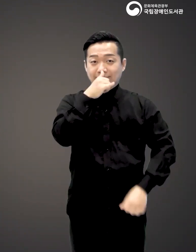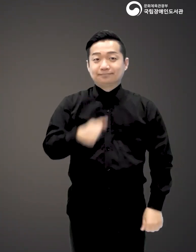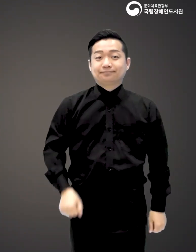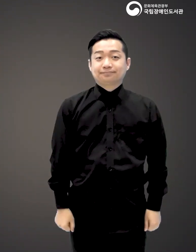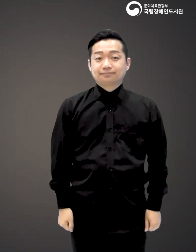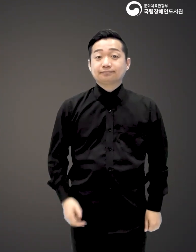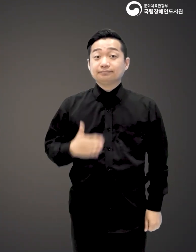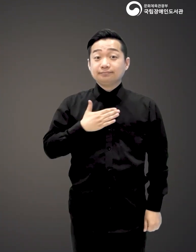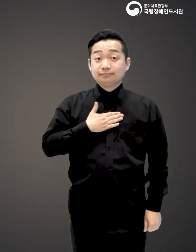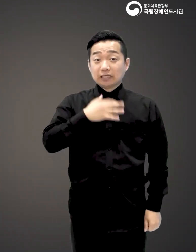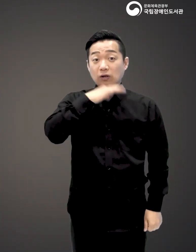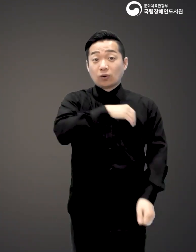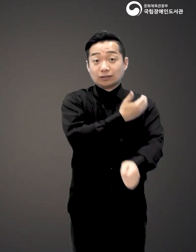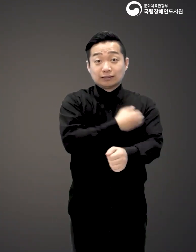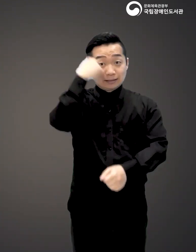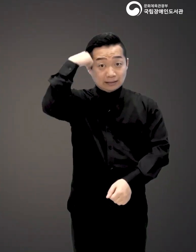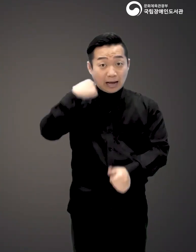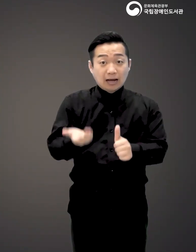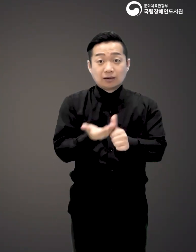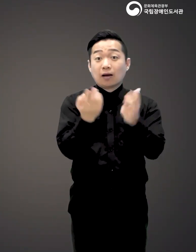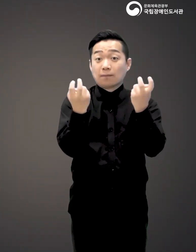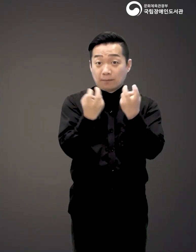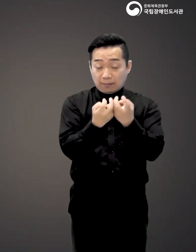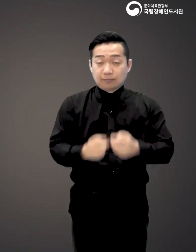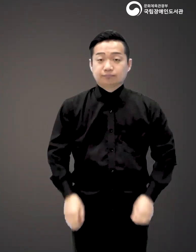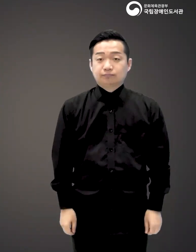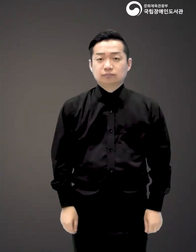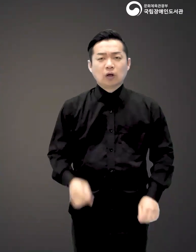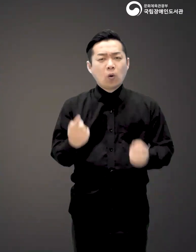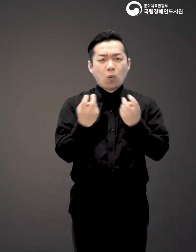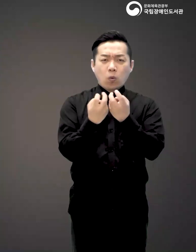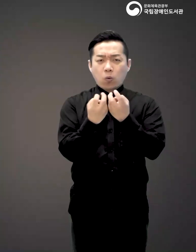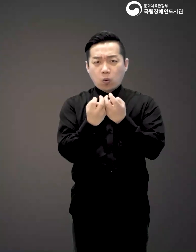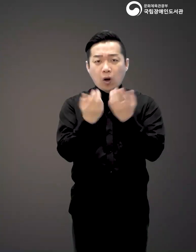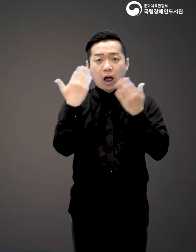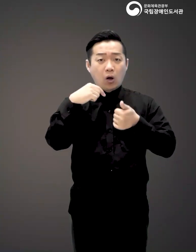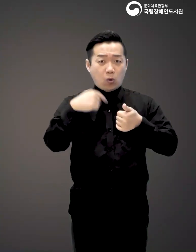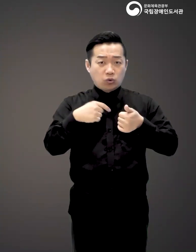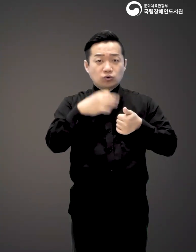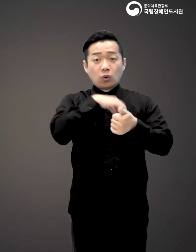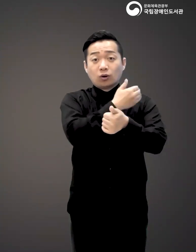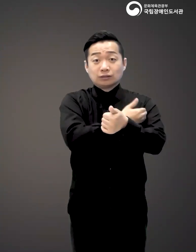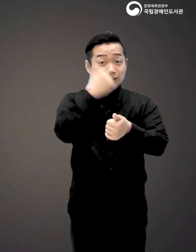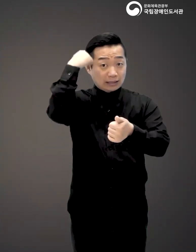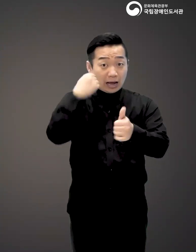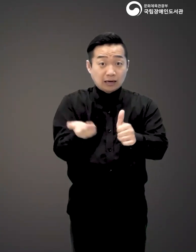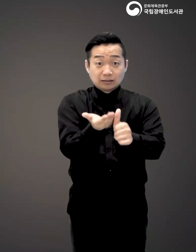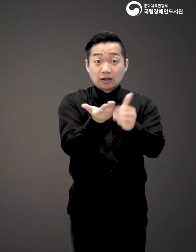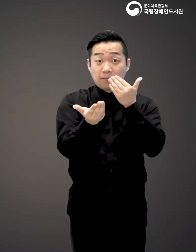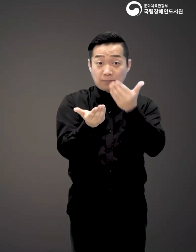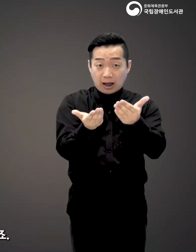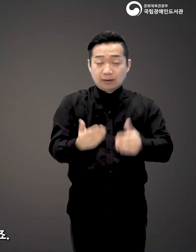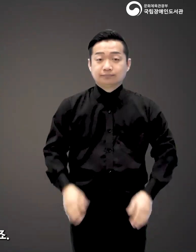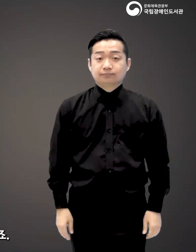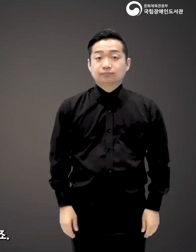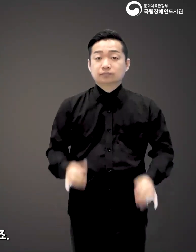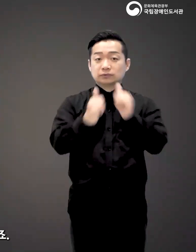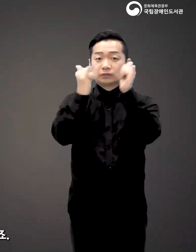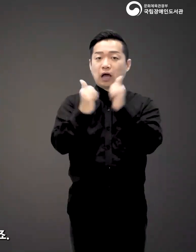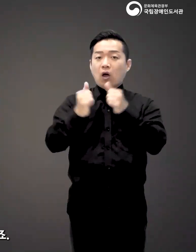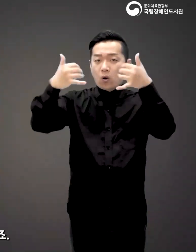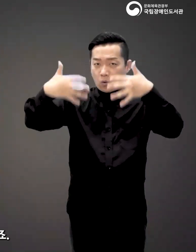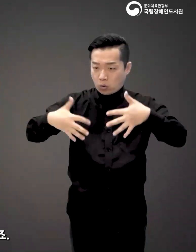스스로 효능감을 키우는 방법은 물론 어떻게 하면 학교 교육이 효능감을 키울 수 있는지 또